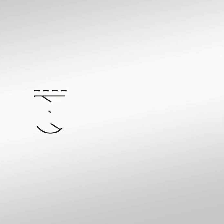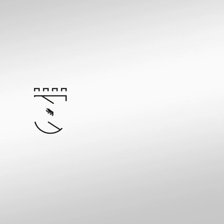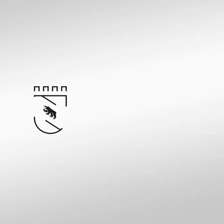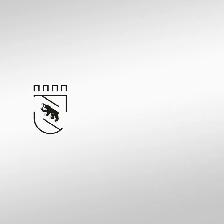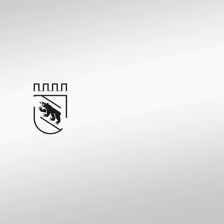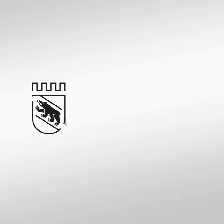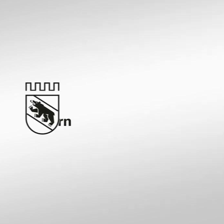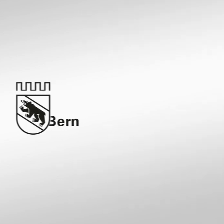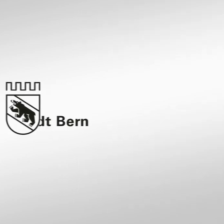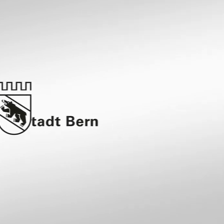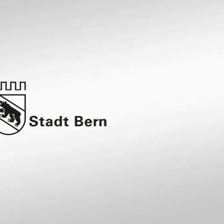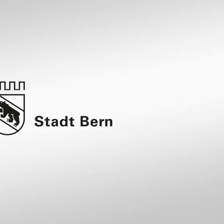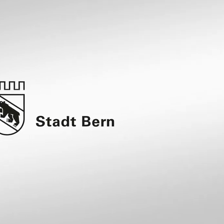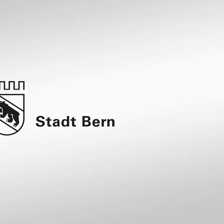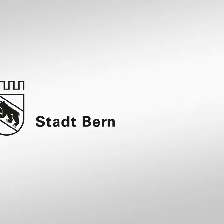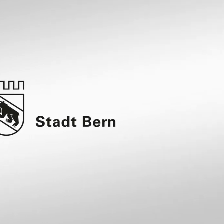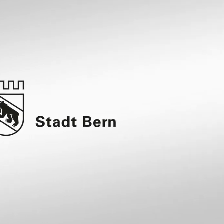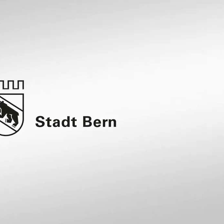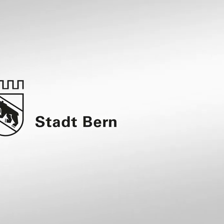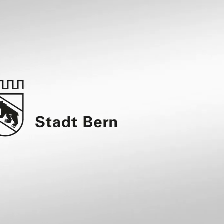Dies ist ein Informationsvideo der Stadt Bern.